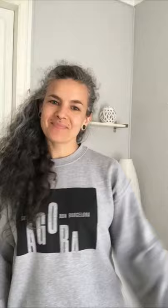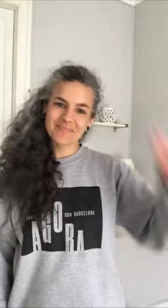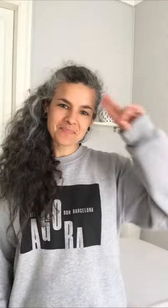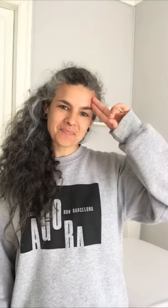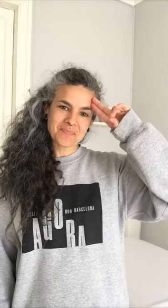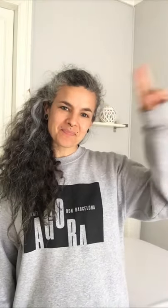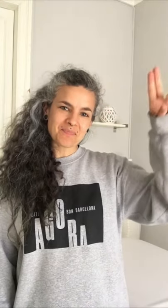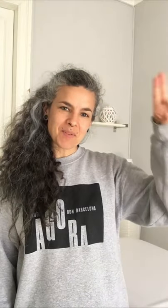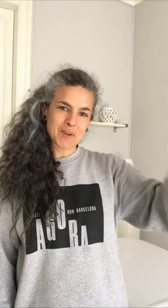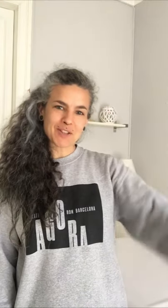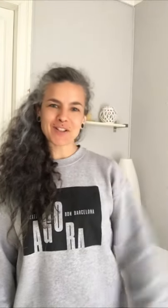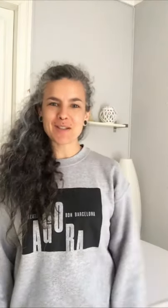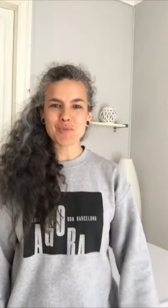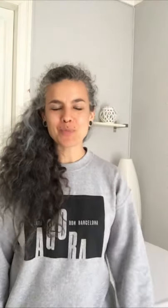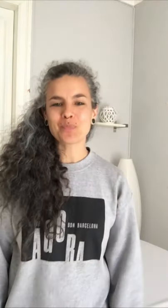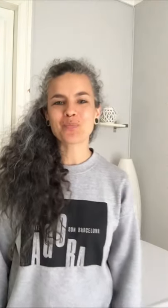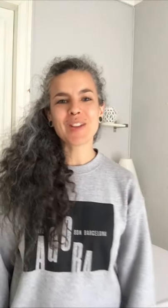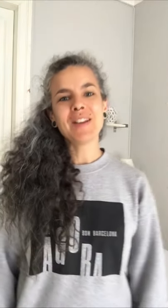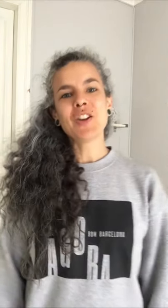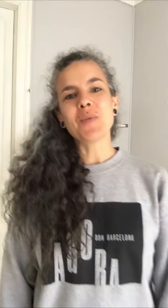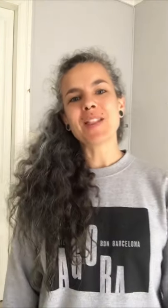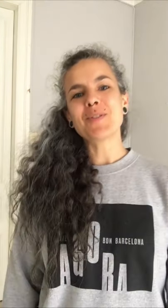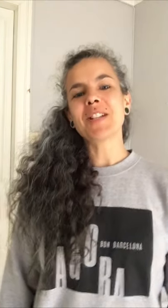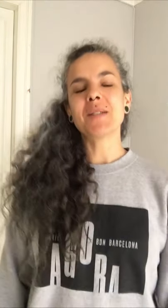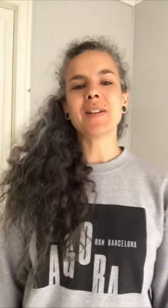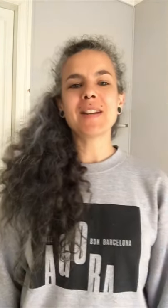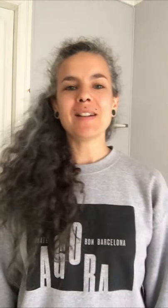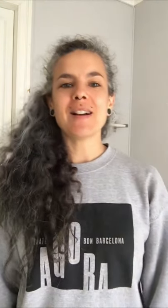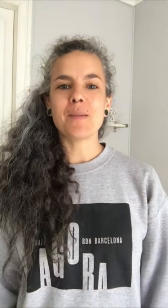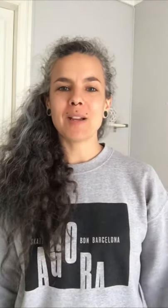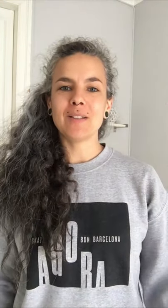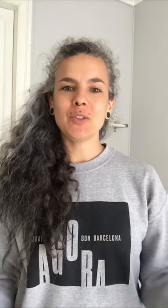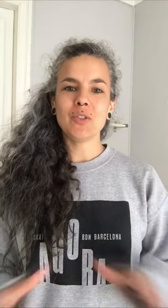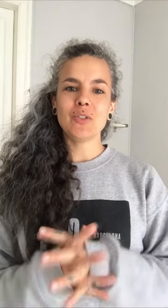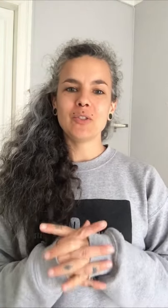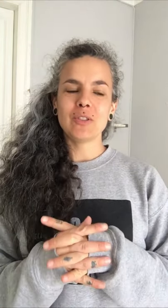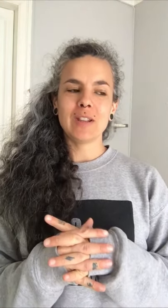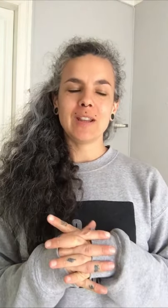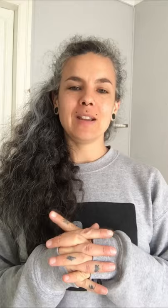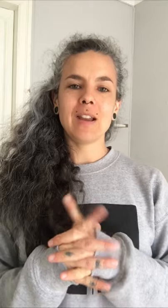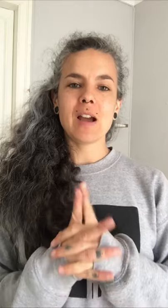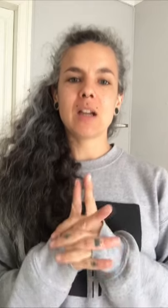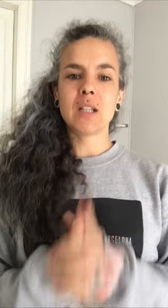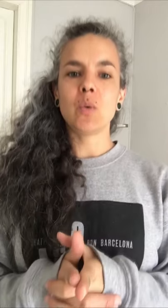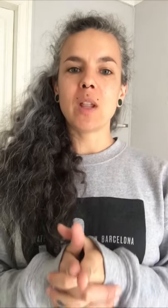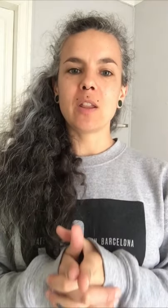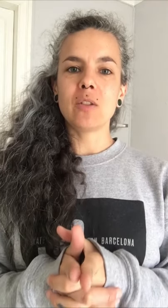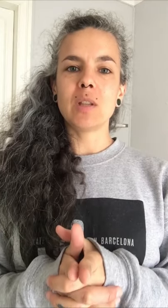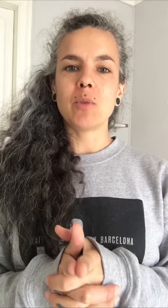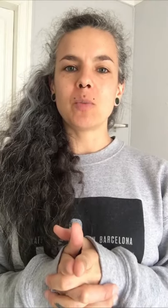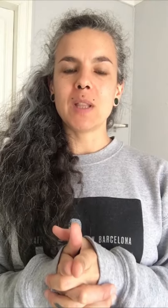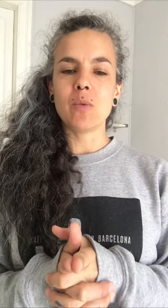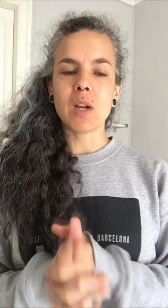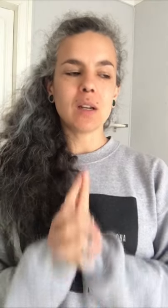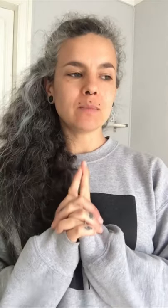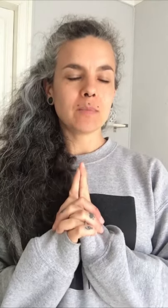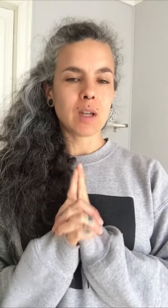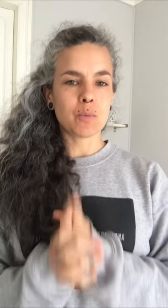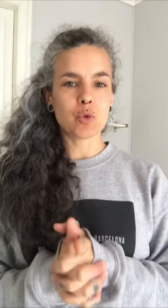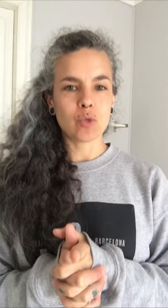Bienvenidos al equipo. Comenzamos la semana hablando de la articulación de poro mandibular. Haremos un